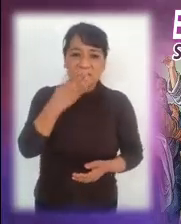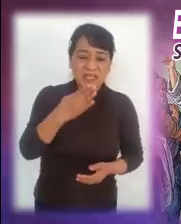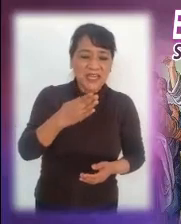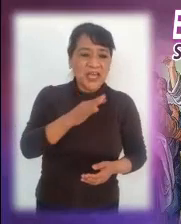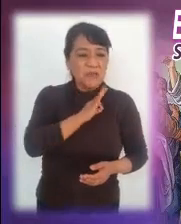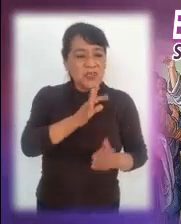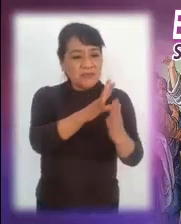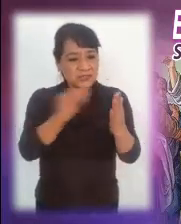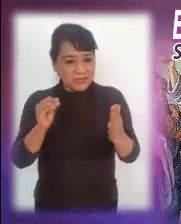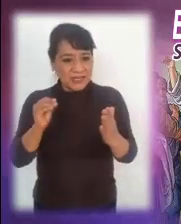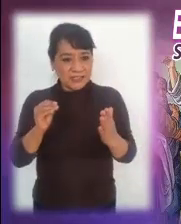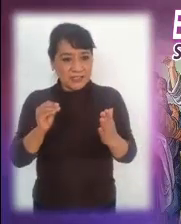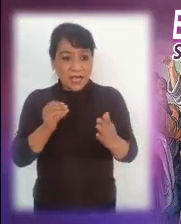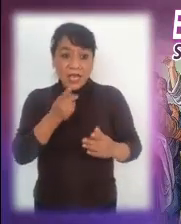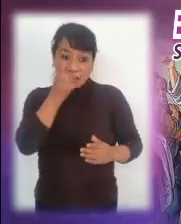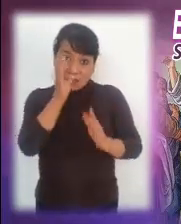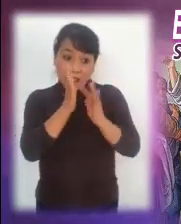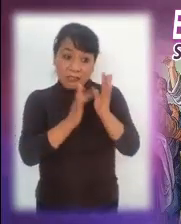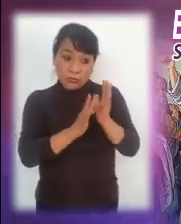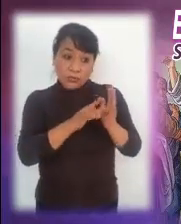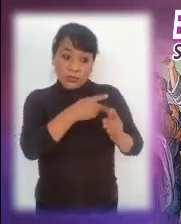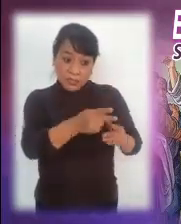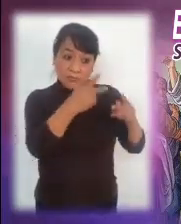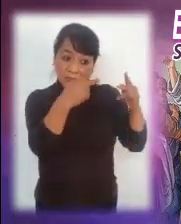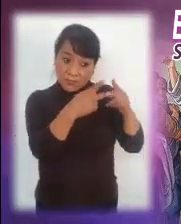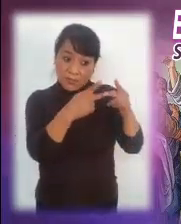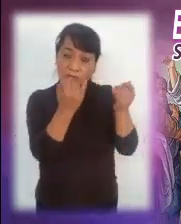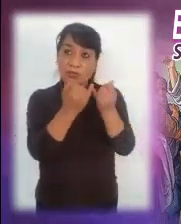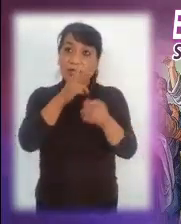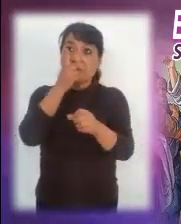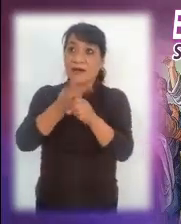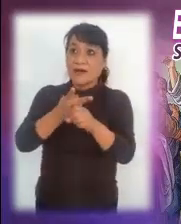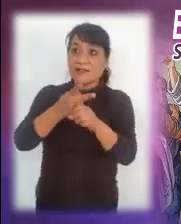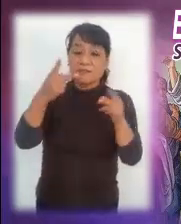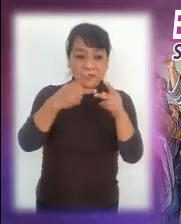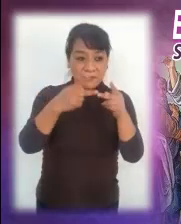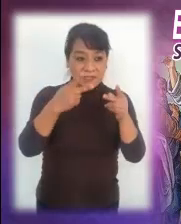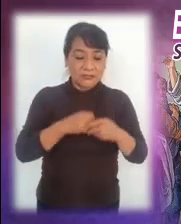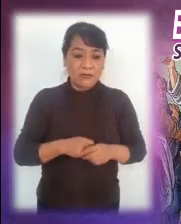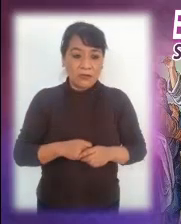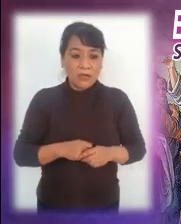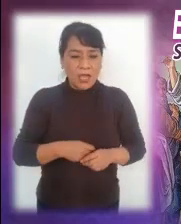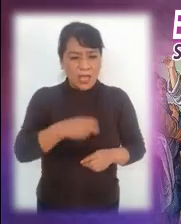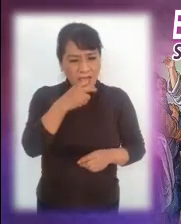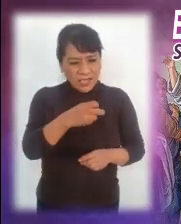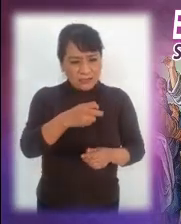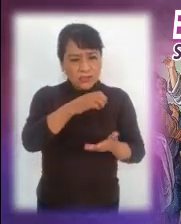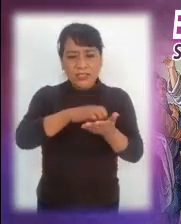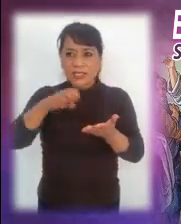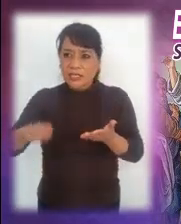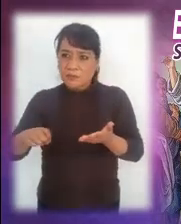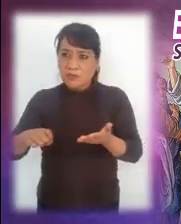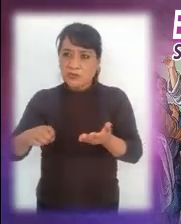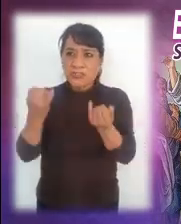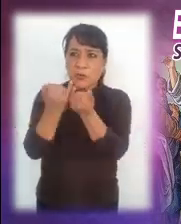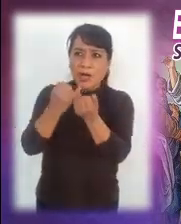Señor, perfectos como su Padre Celestial es perfecto. Es un modelo que nunca podremos